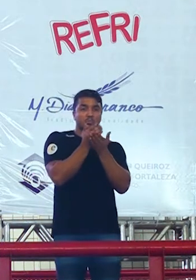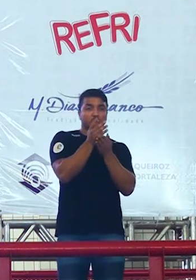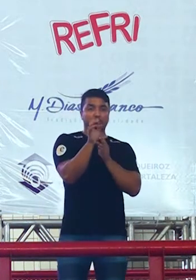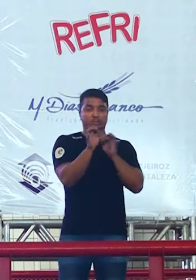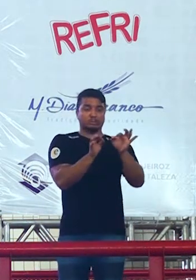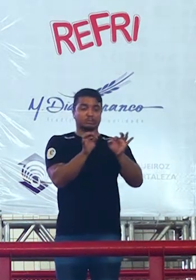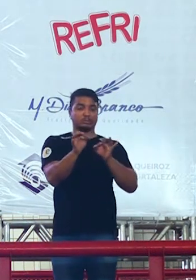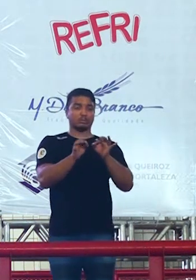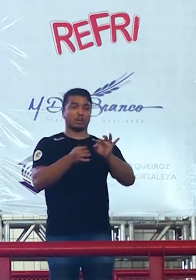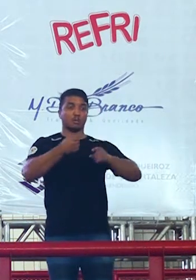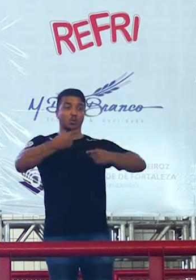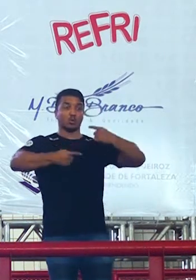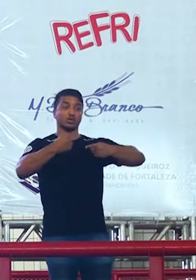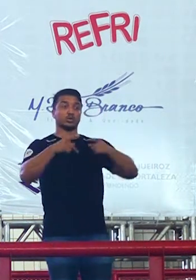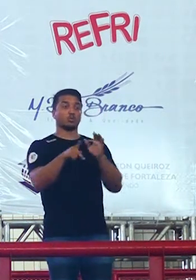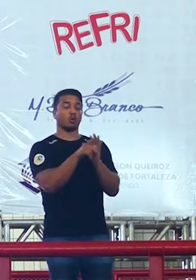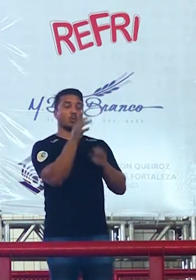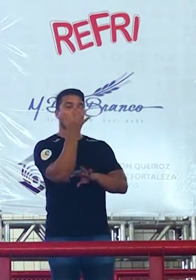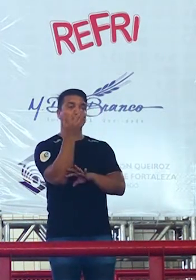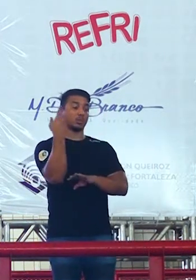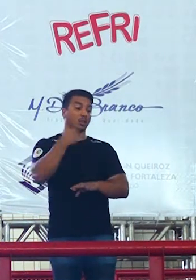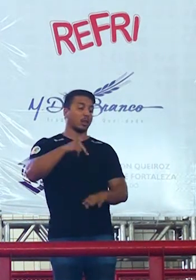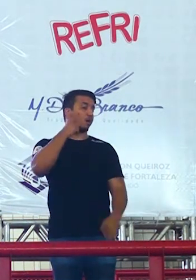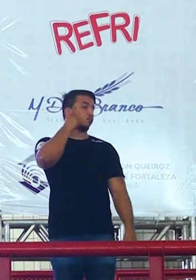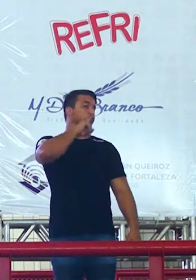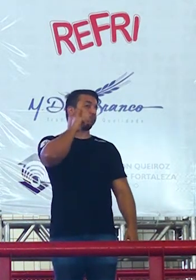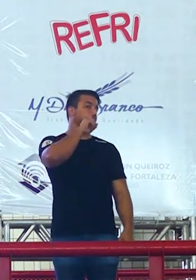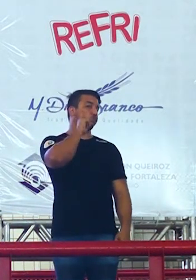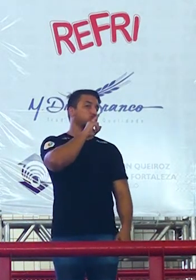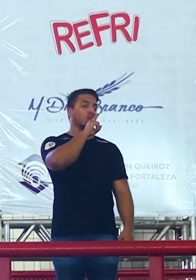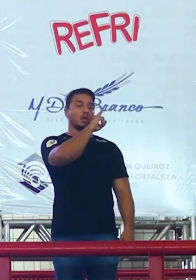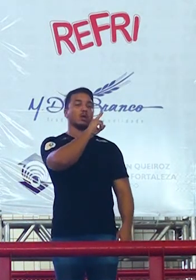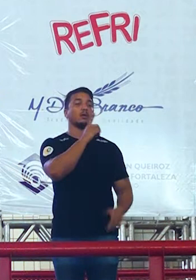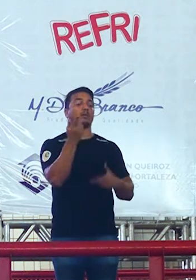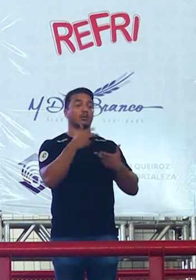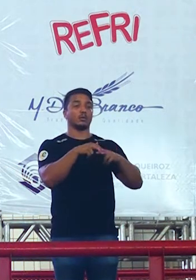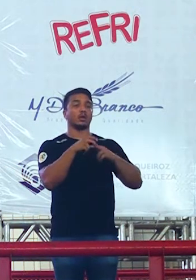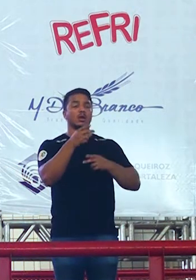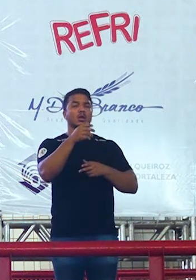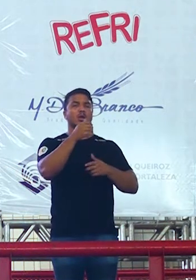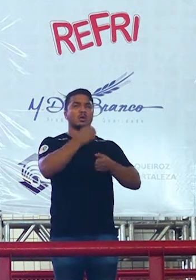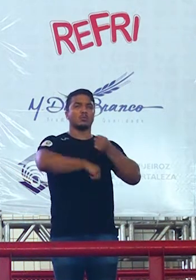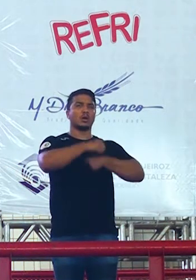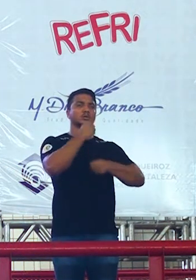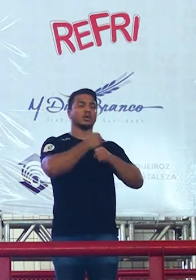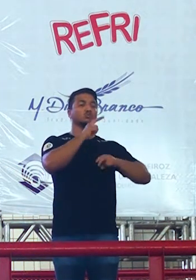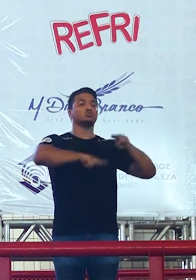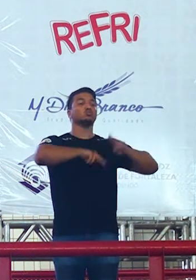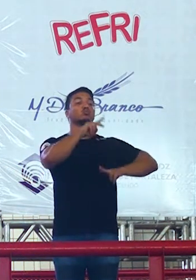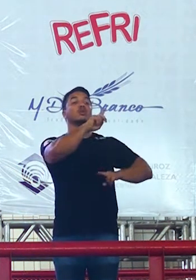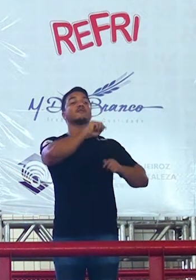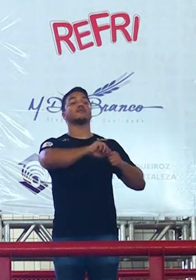nas políticas ambientais daquele país o que ele fez em junho do ano passado galera